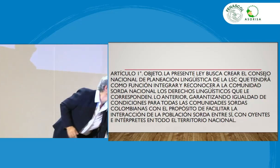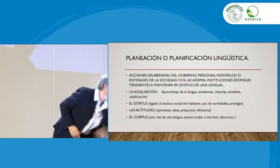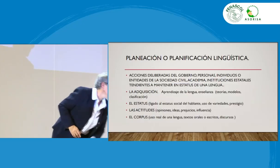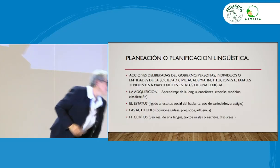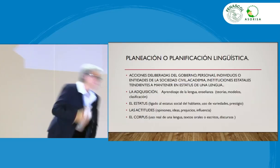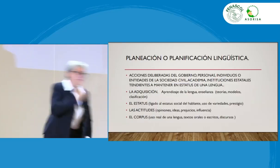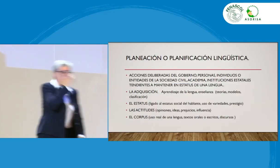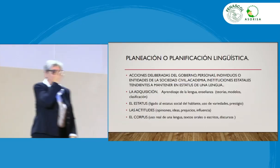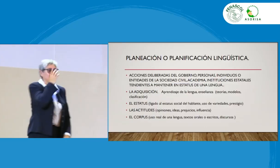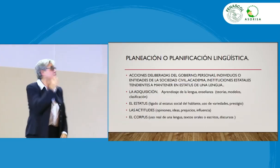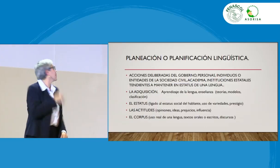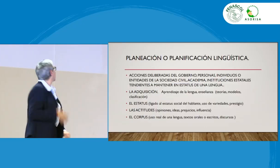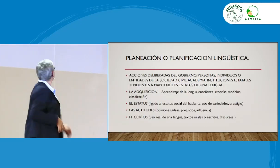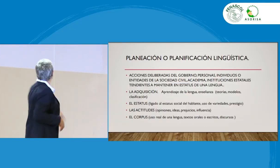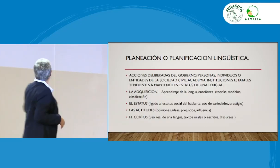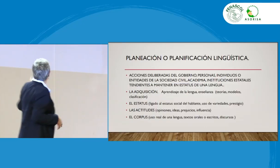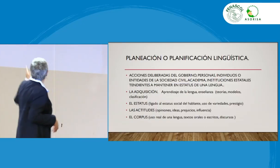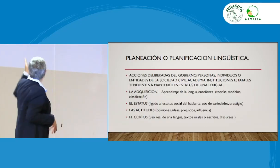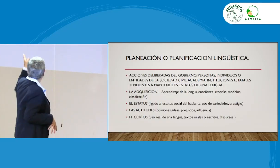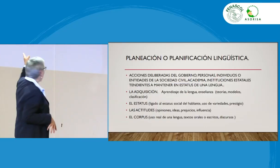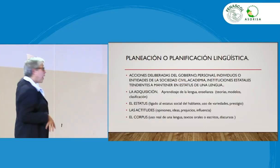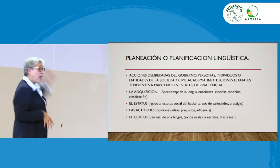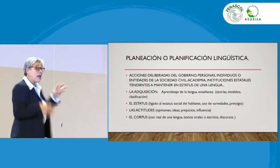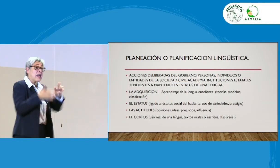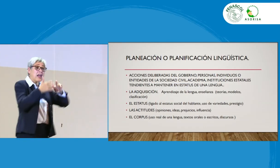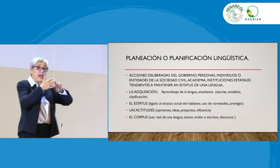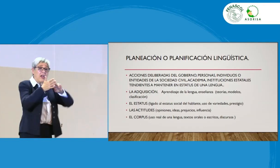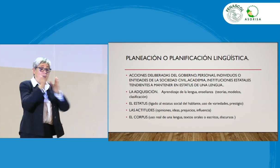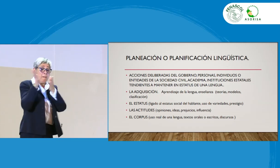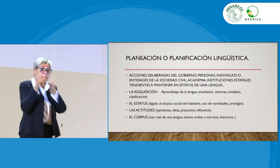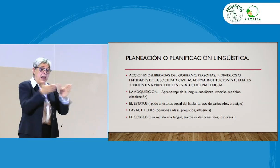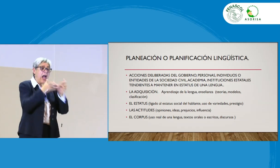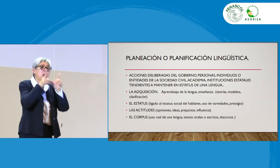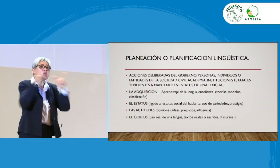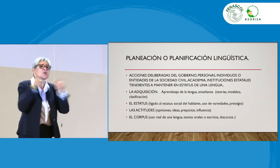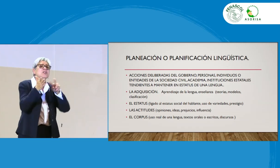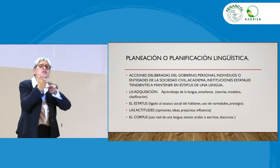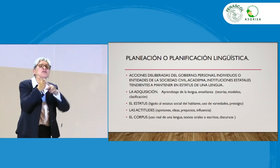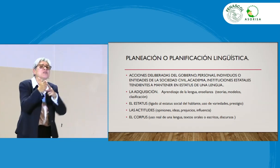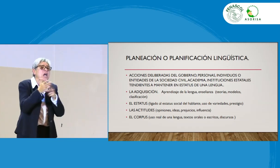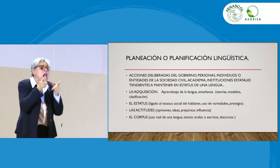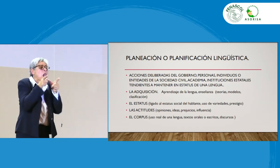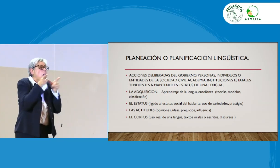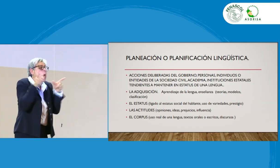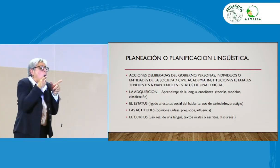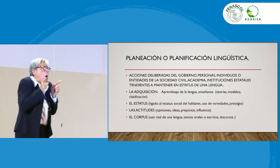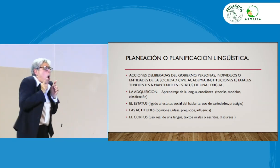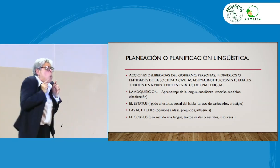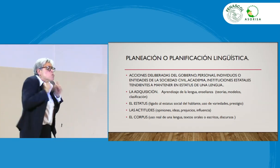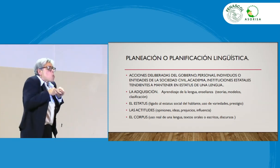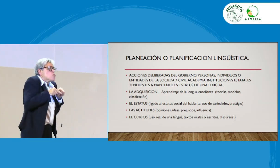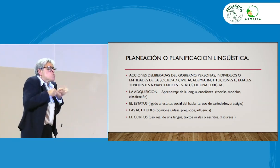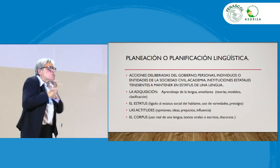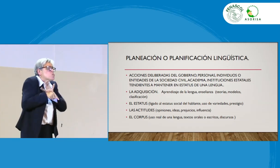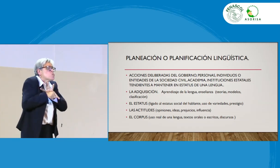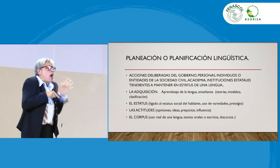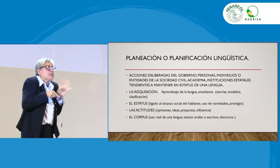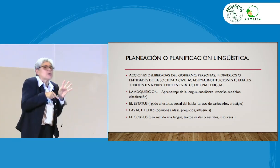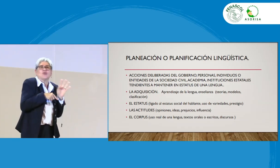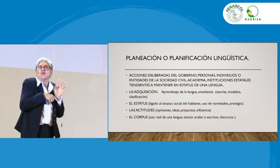Ya les diré por qué. La planeación lingüística, ¿qué significa? No son solo los temas lingüísticos, como les